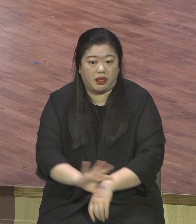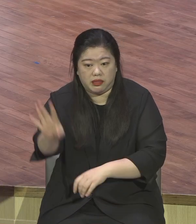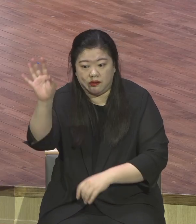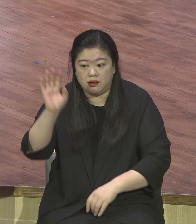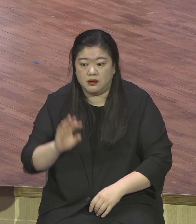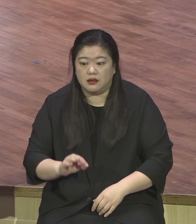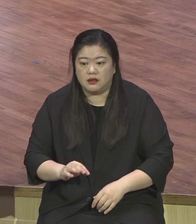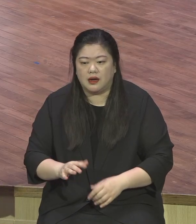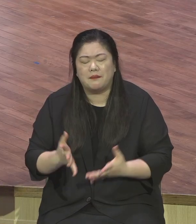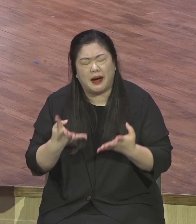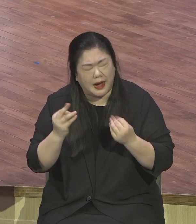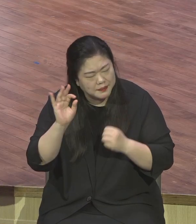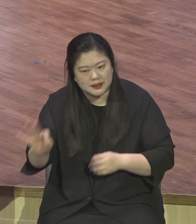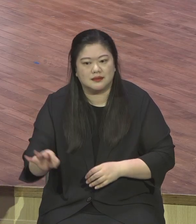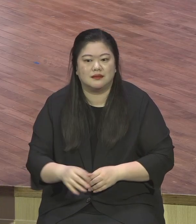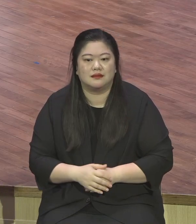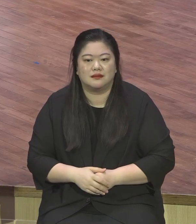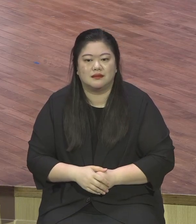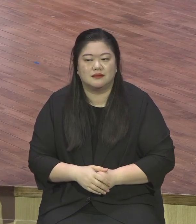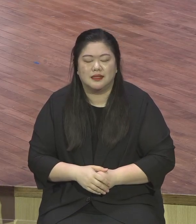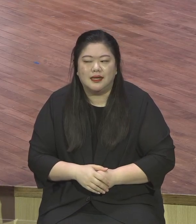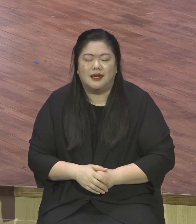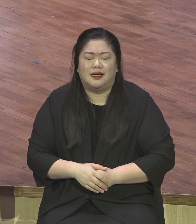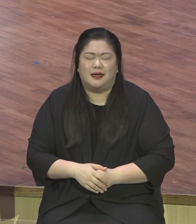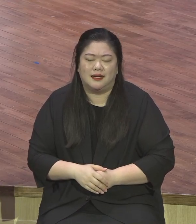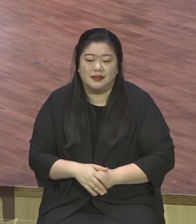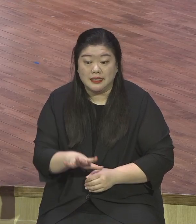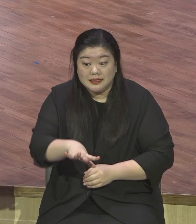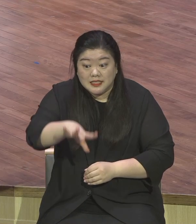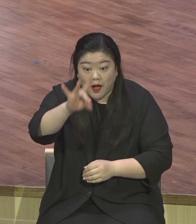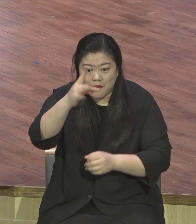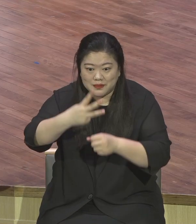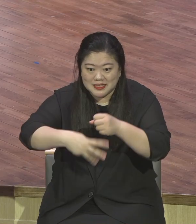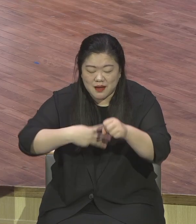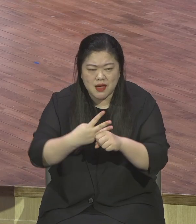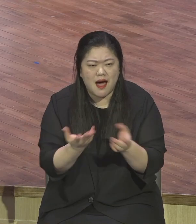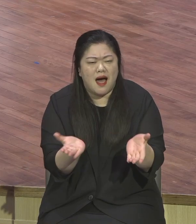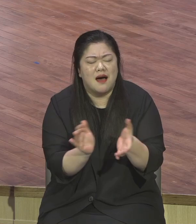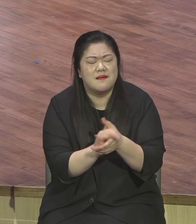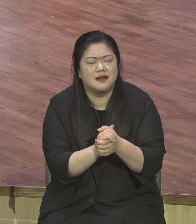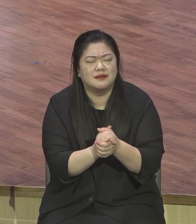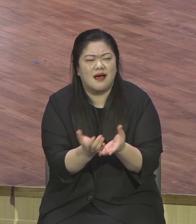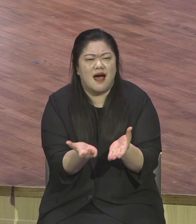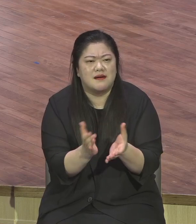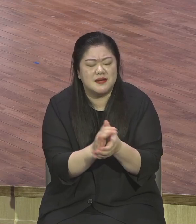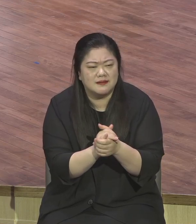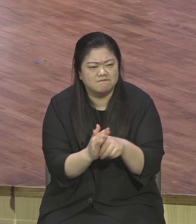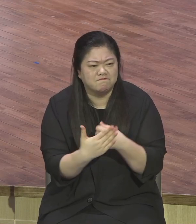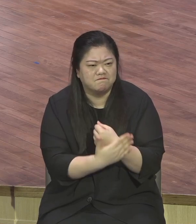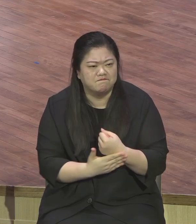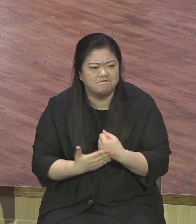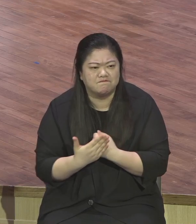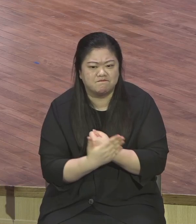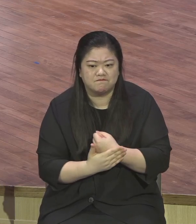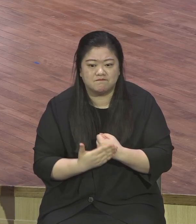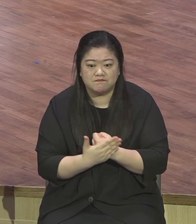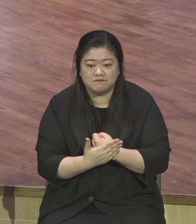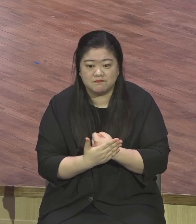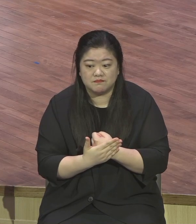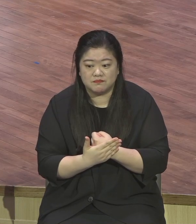그 속은 거예요 제가 믿는 그리스도는 그런 분 아니에요 저는 매일 천국이에요 더 달랄 게